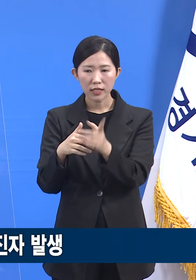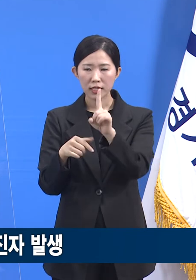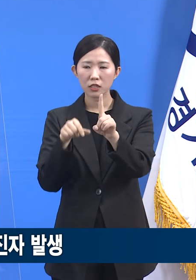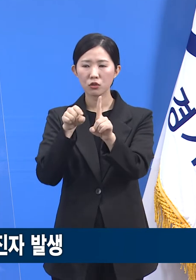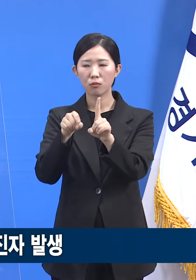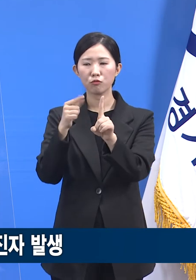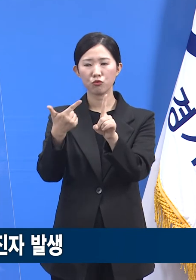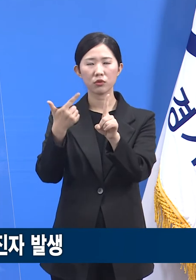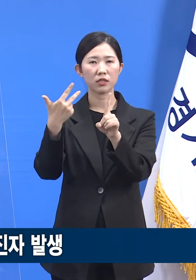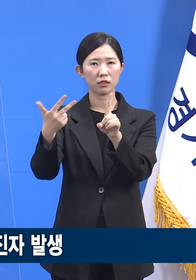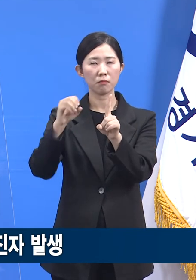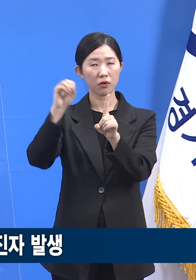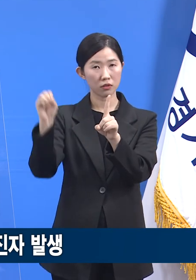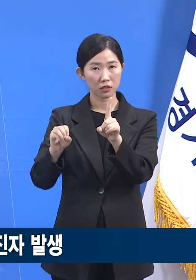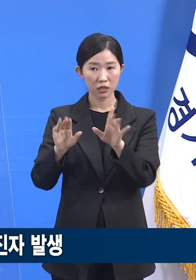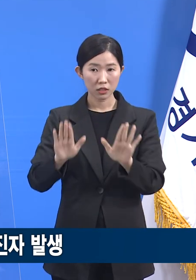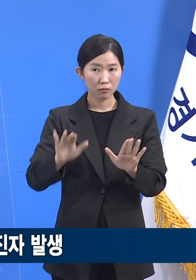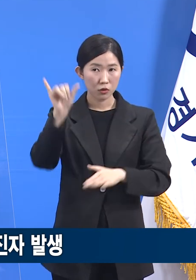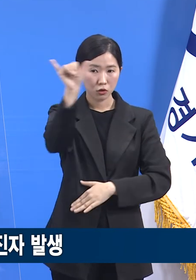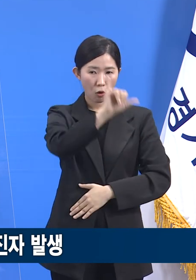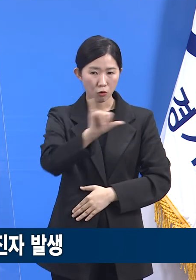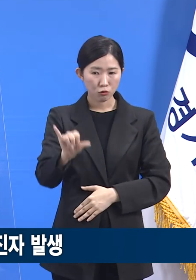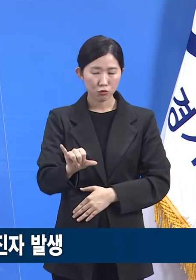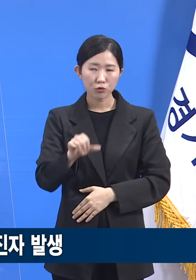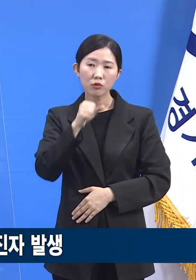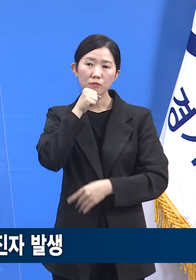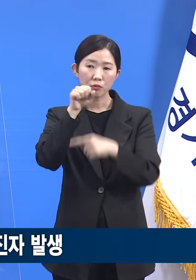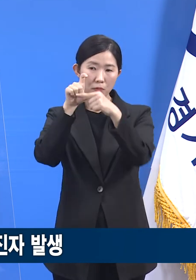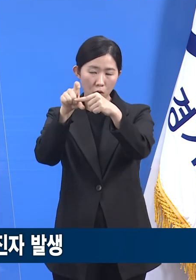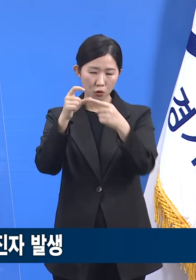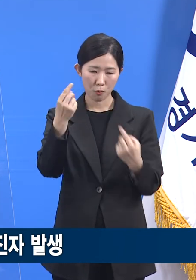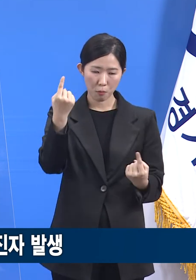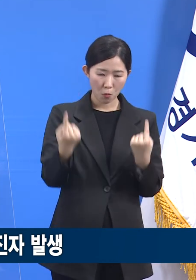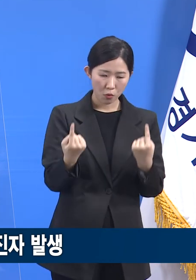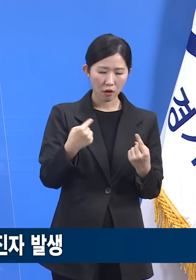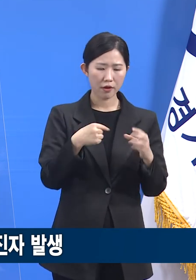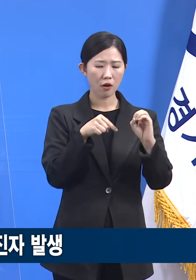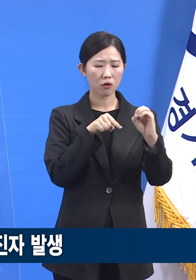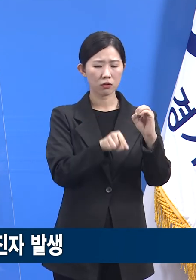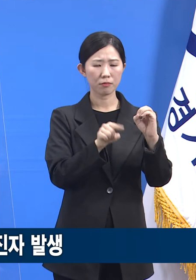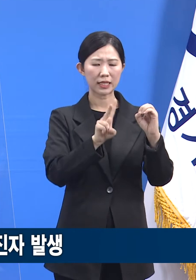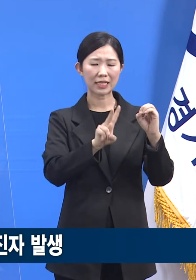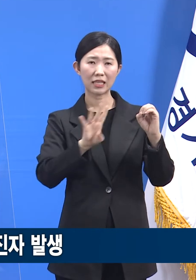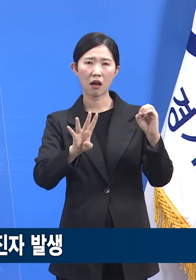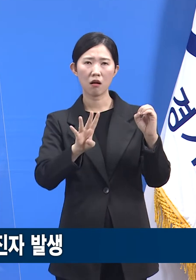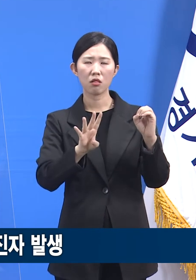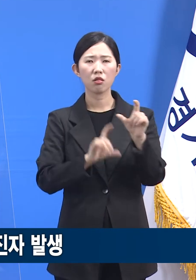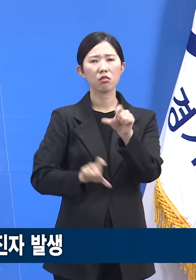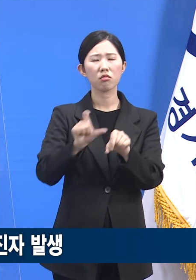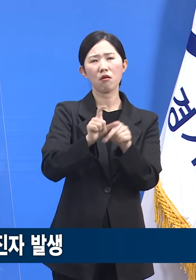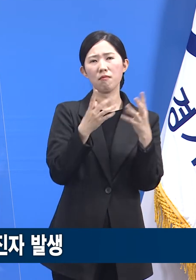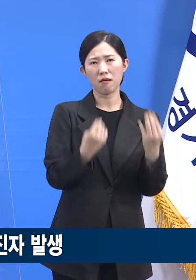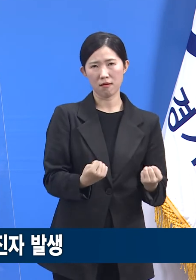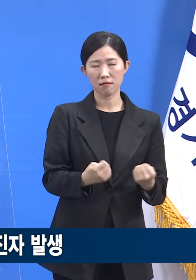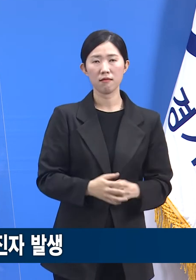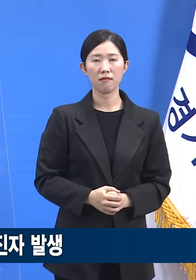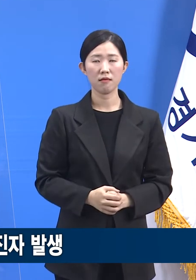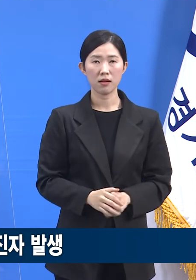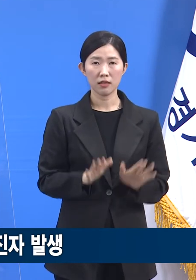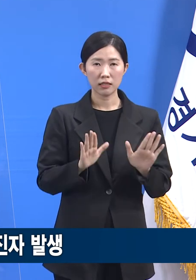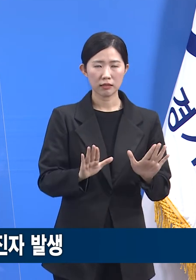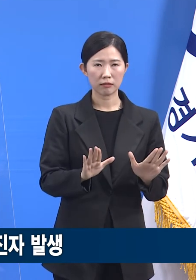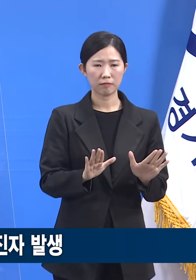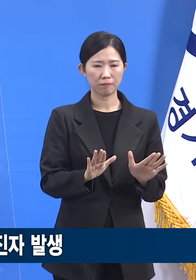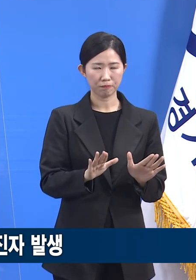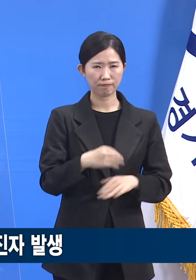전국 평균 대비 아직 0.24%포인트 가량 높습니다. 취약 인구 집단을 보호하기